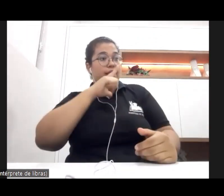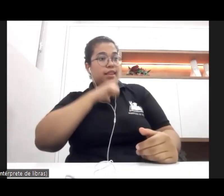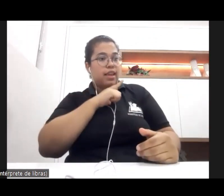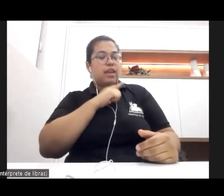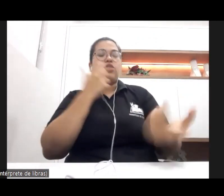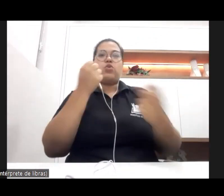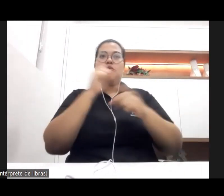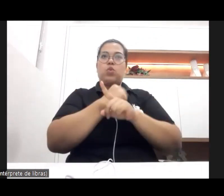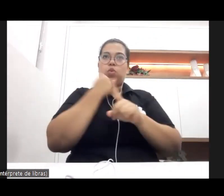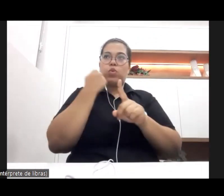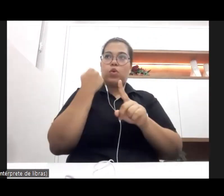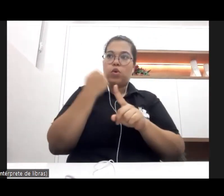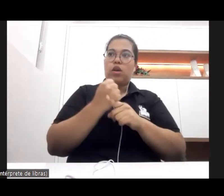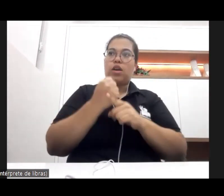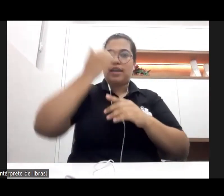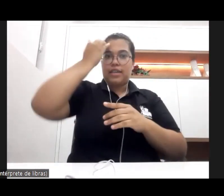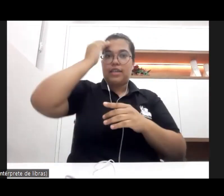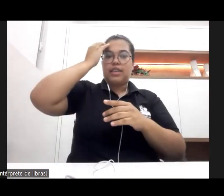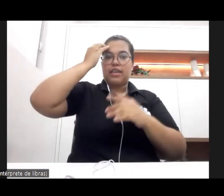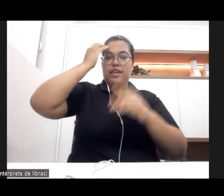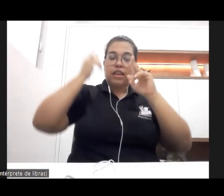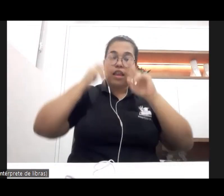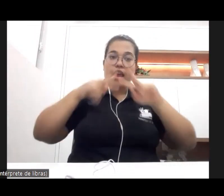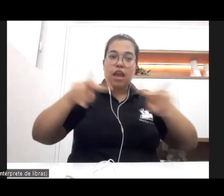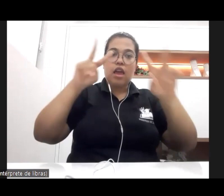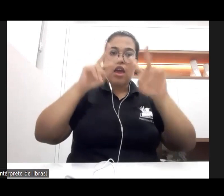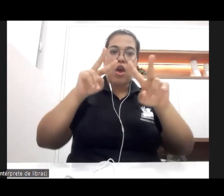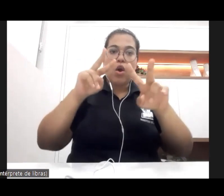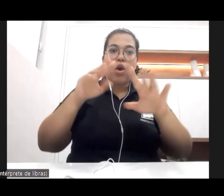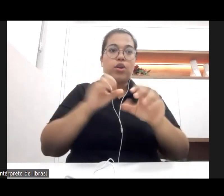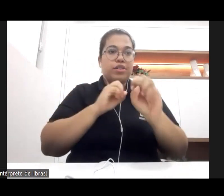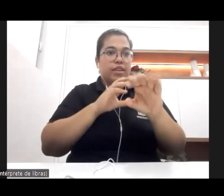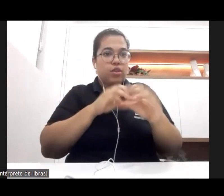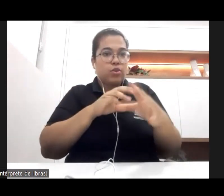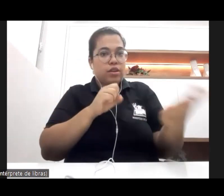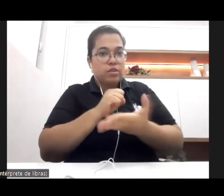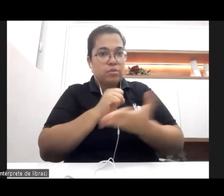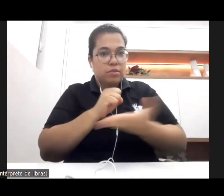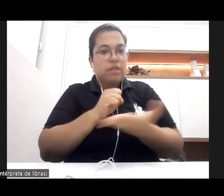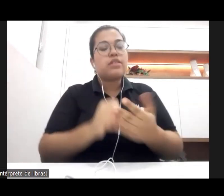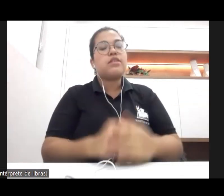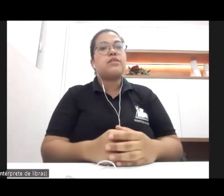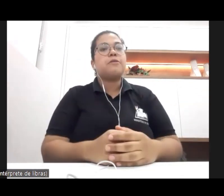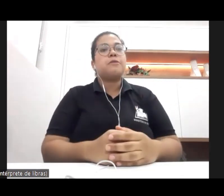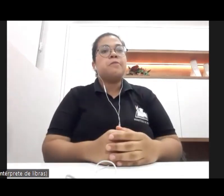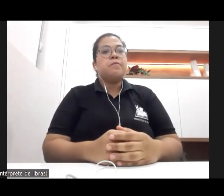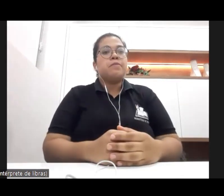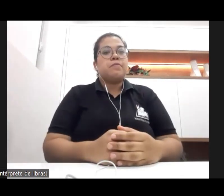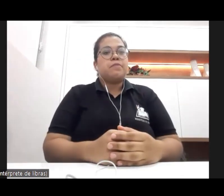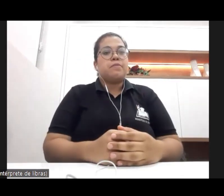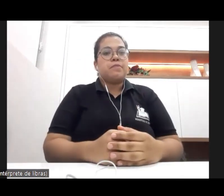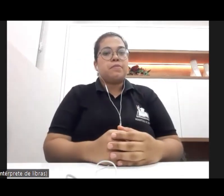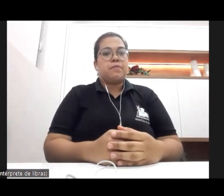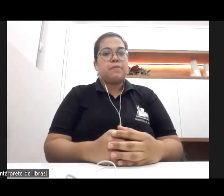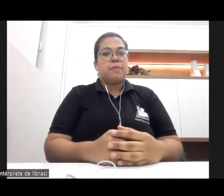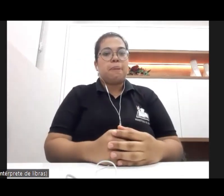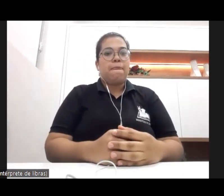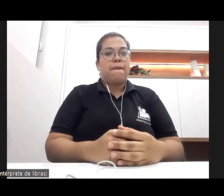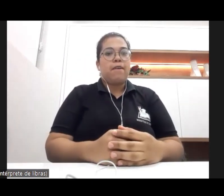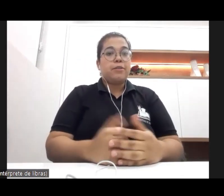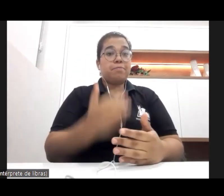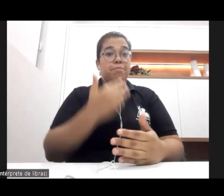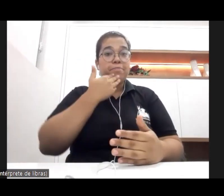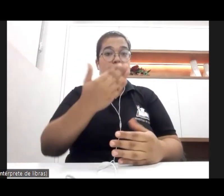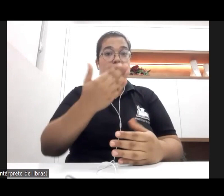compreenda e se reconheça no campo da educação básica, requisições e demandas indevidas na educação,